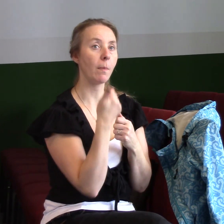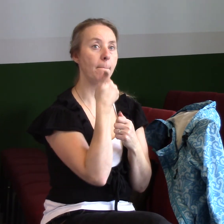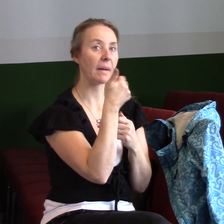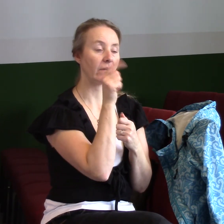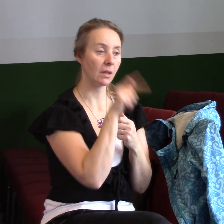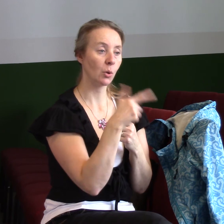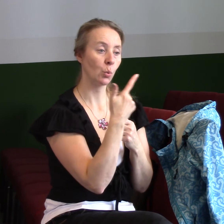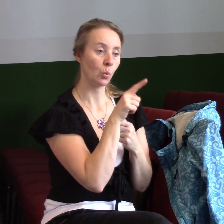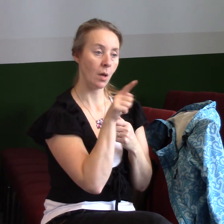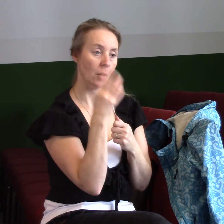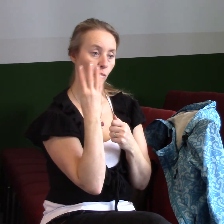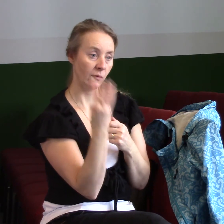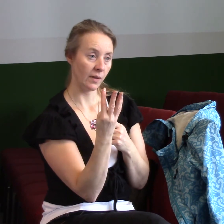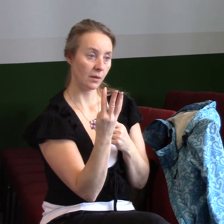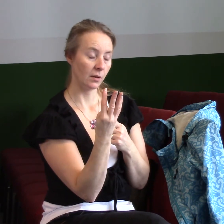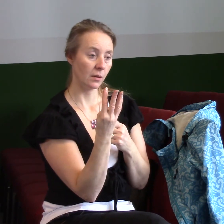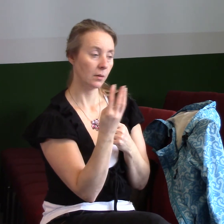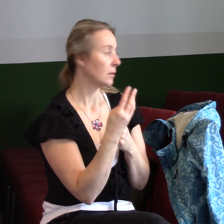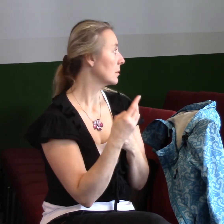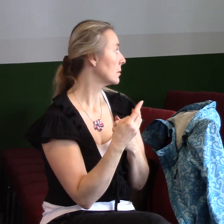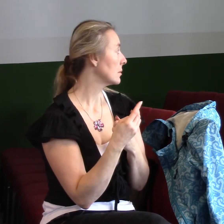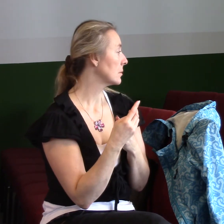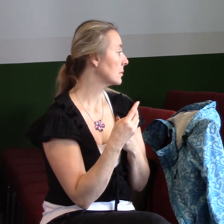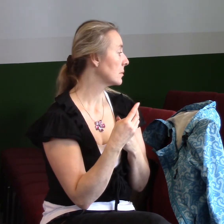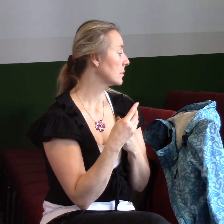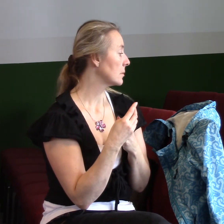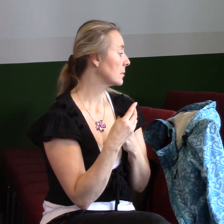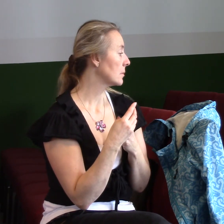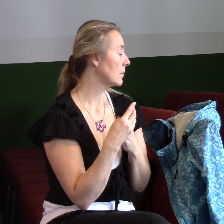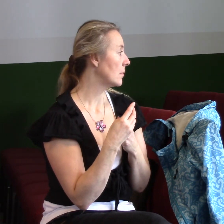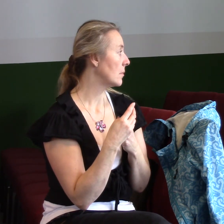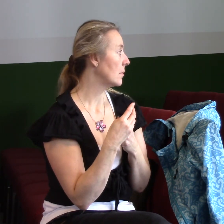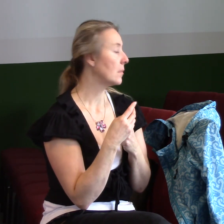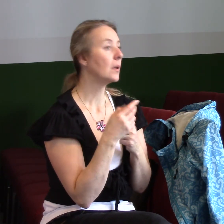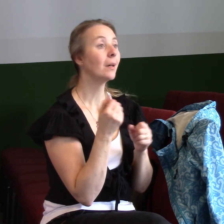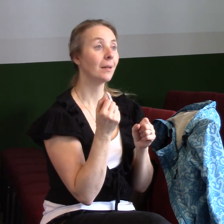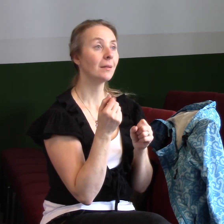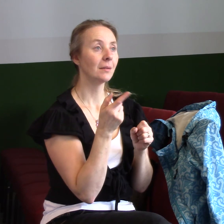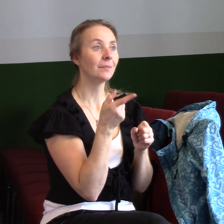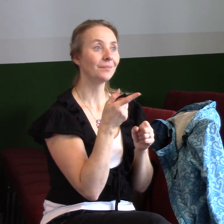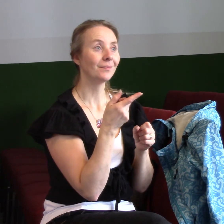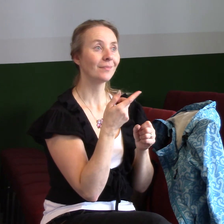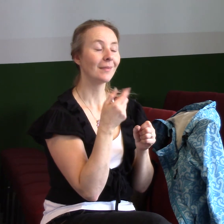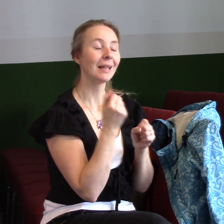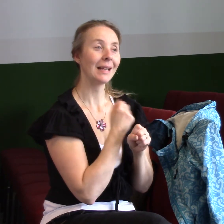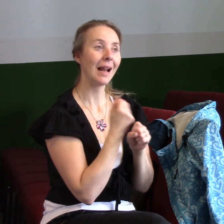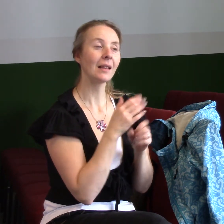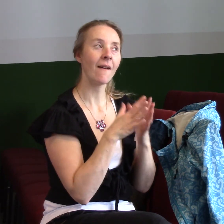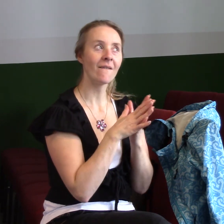čtvrtý verš. Pokládejte za velkou radost. Už je to tady zase, jako jo. Mě zajímalo, kdo s nás to dělá, že když přicházejí věci,